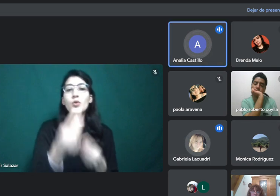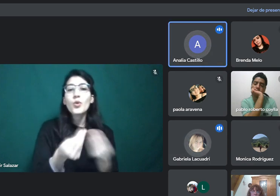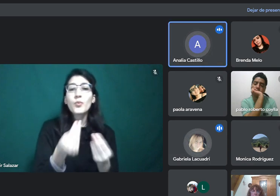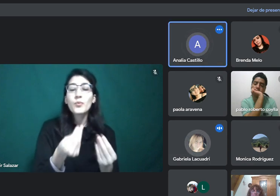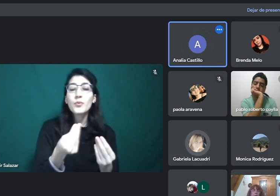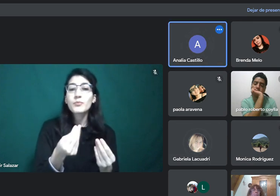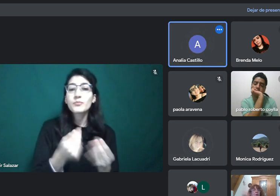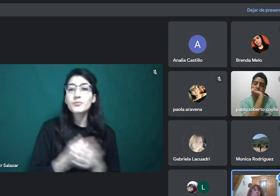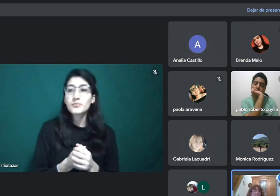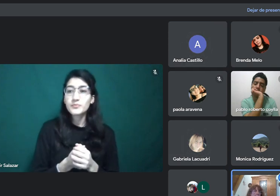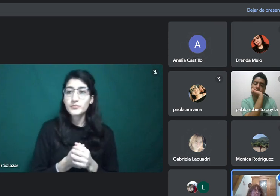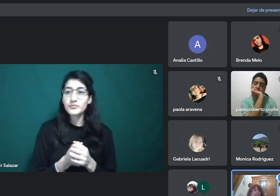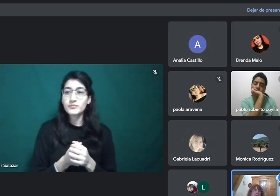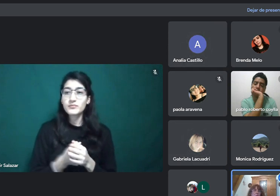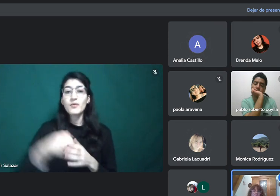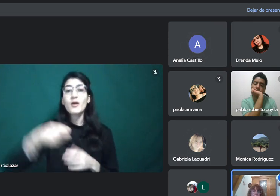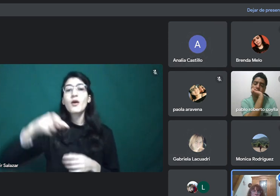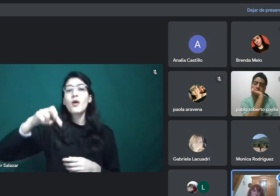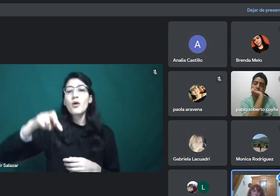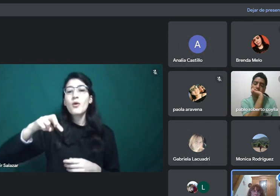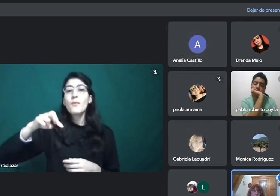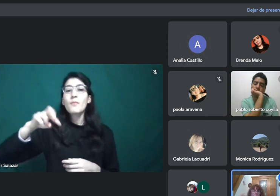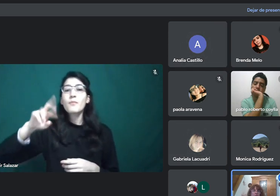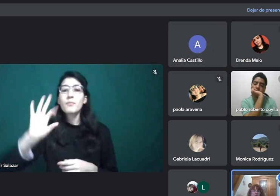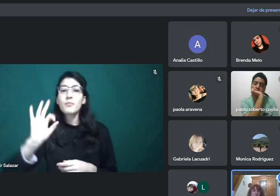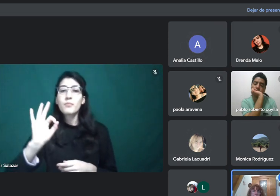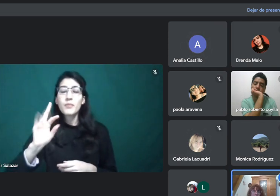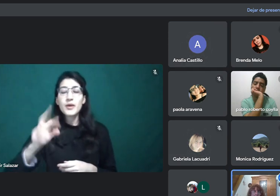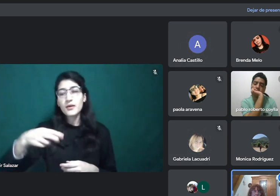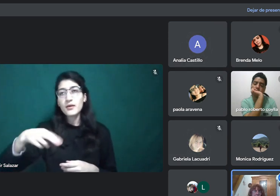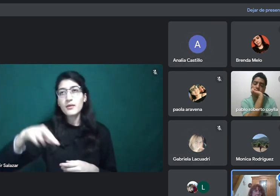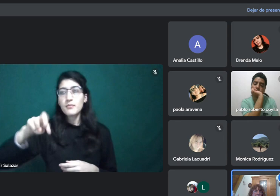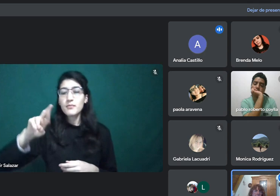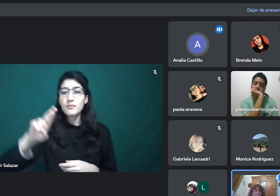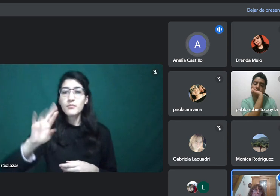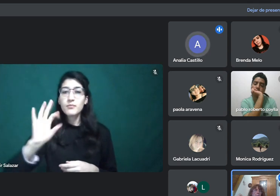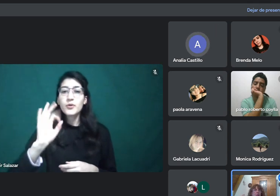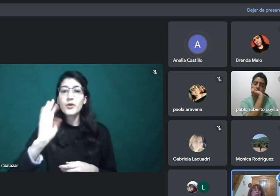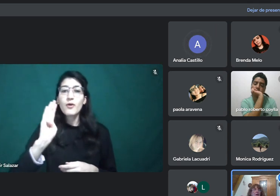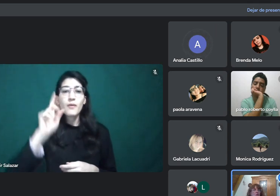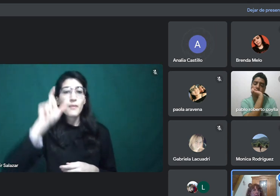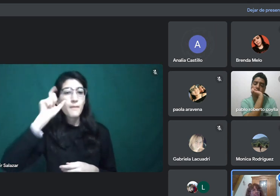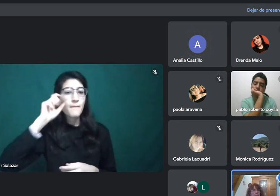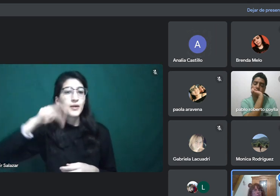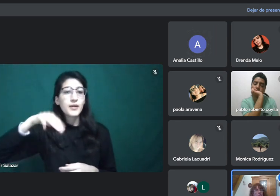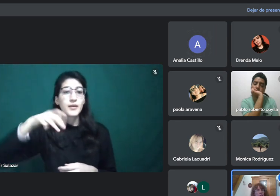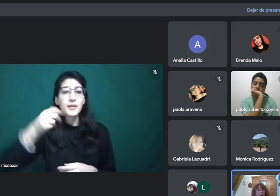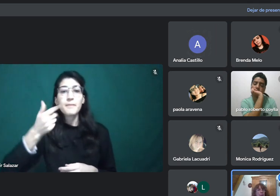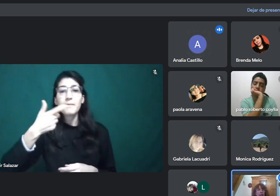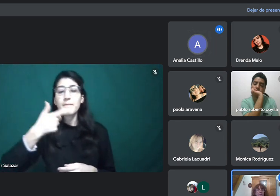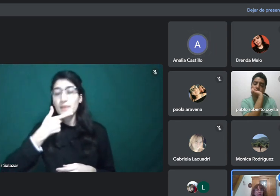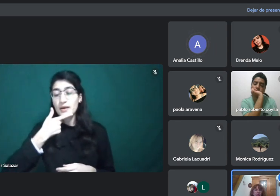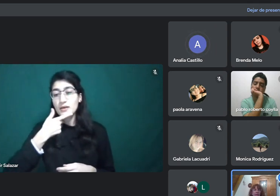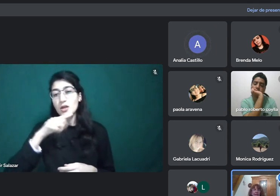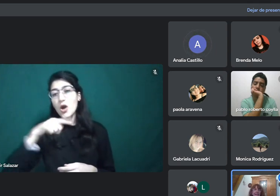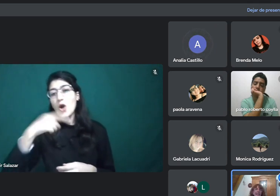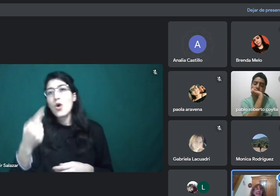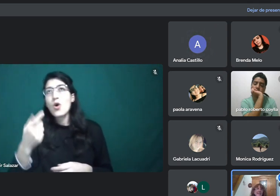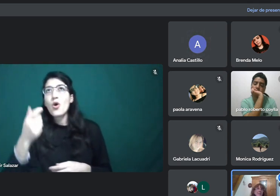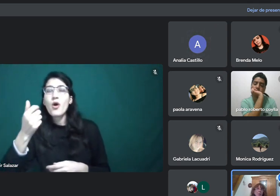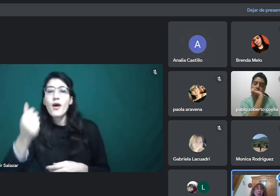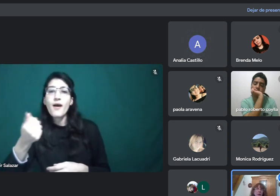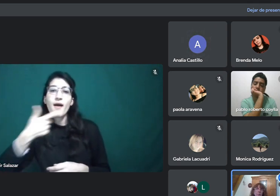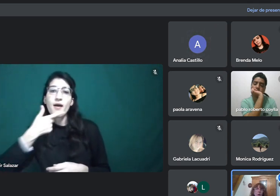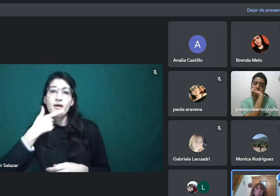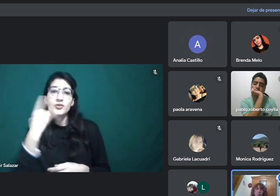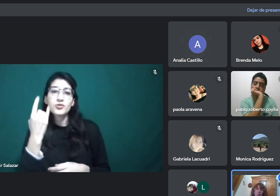Problemas. Problemas, asuntos, cuestiones, ¿sí? Porque la otra acepción de la palabra es que es,